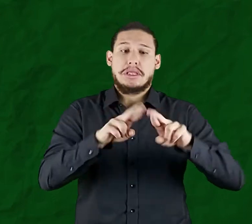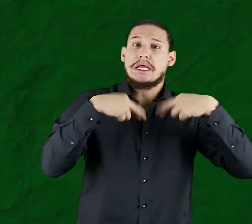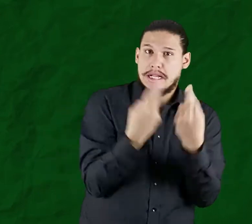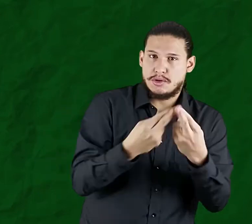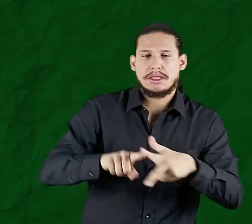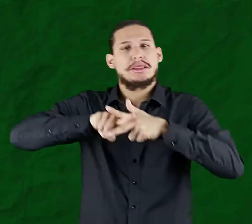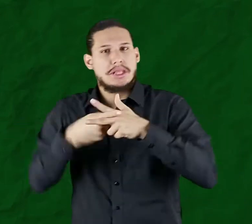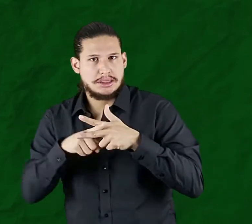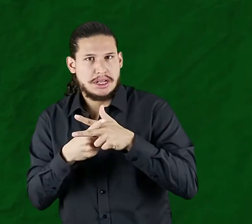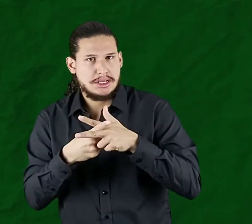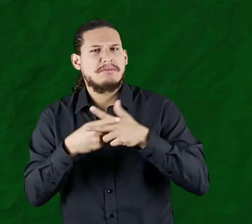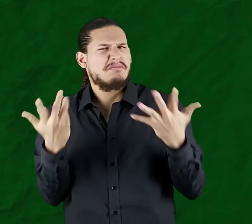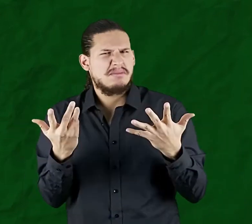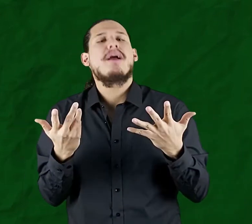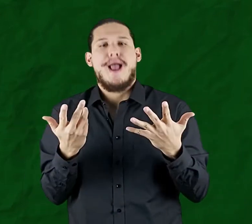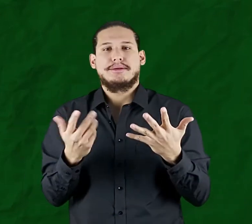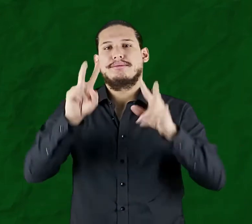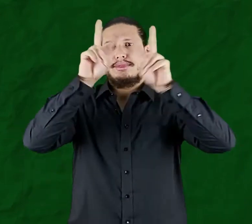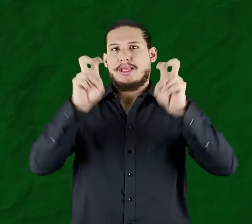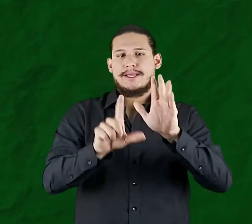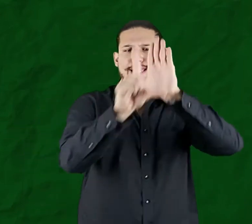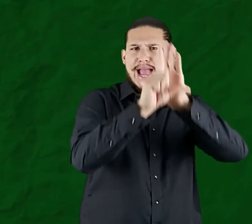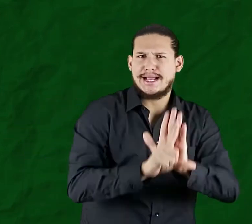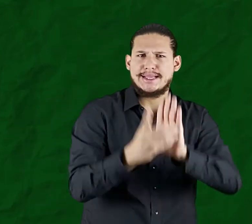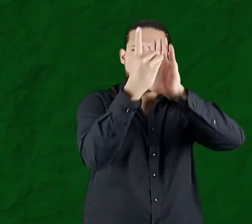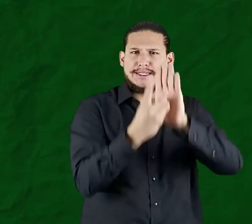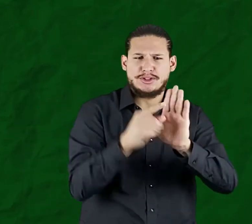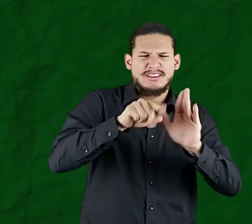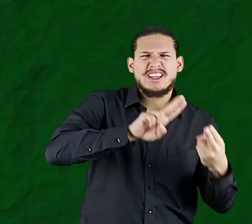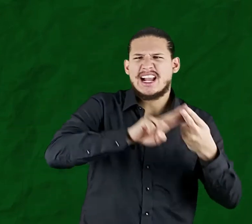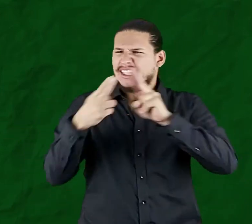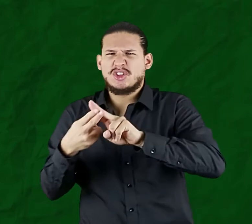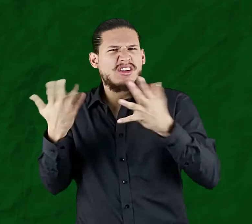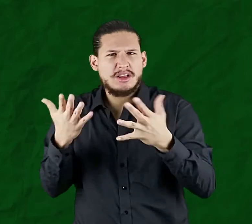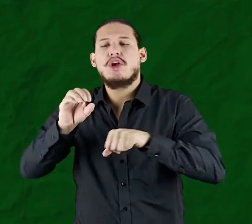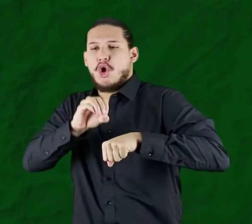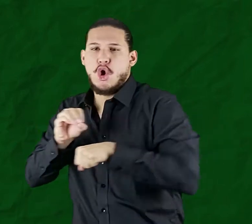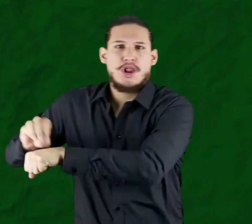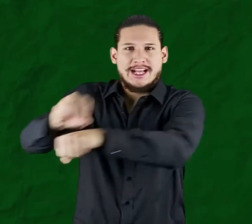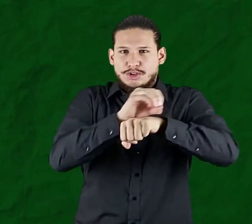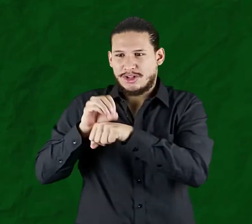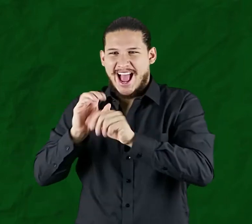referentes a normatividad sobre la comunidad y las organizaciones de personas con discapacidad.